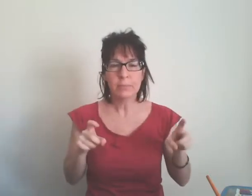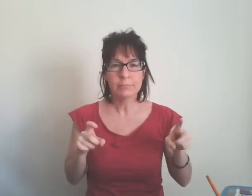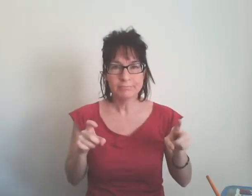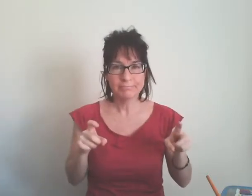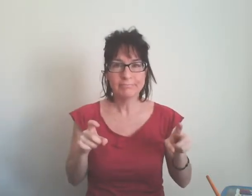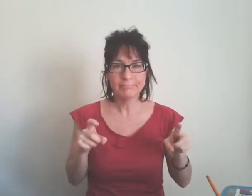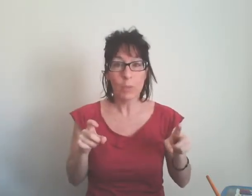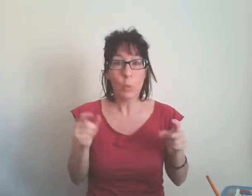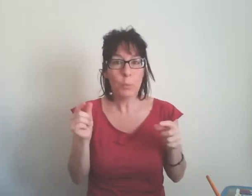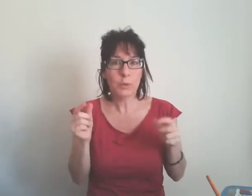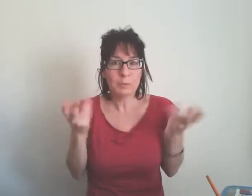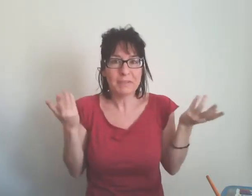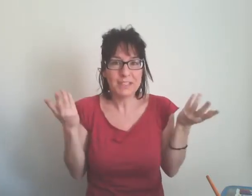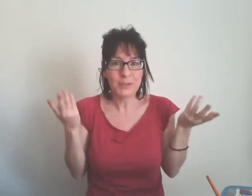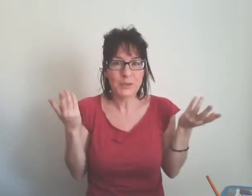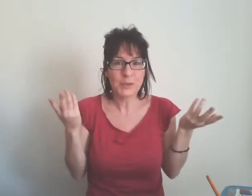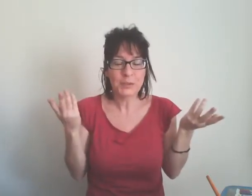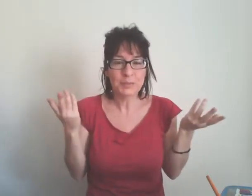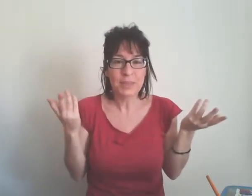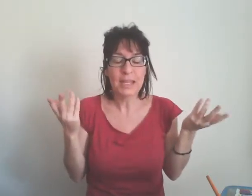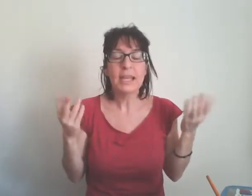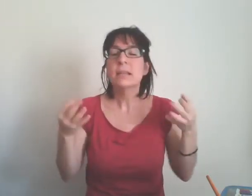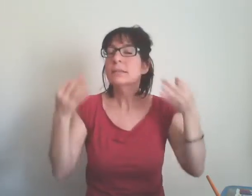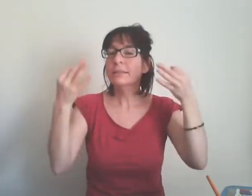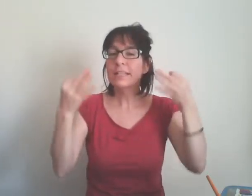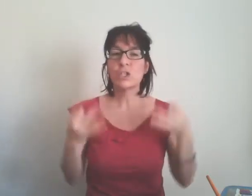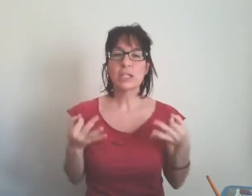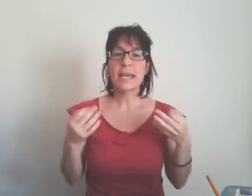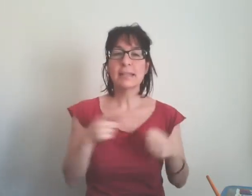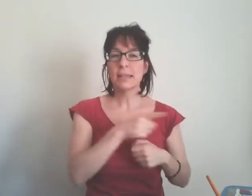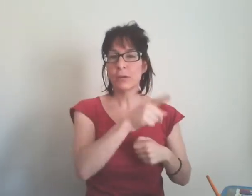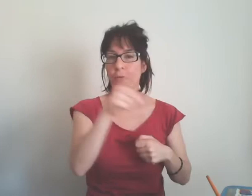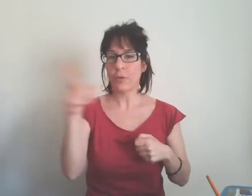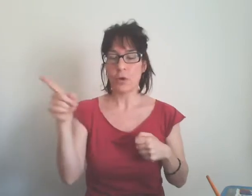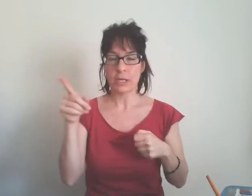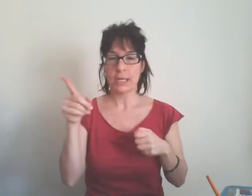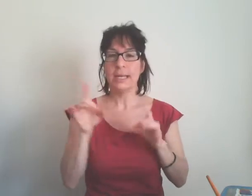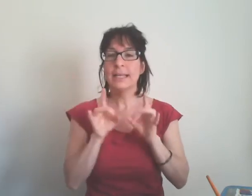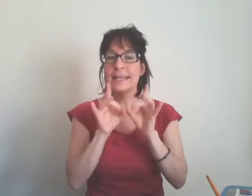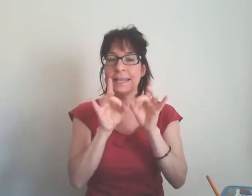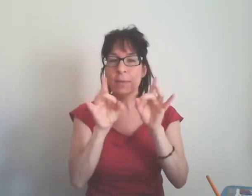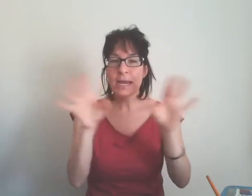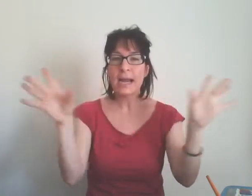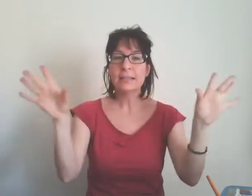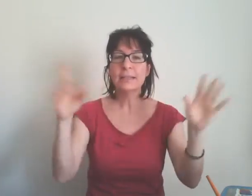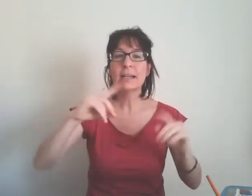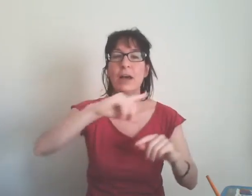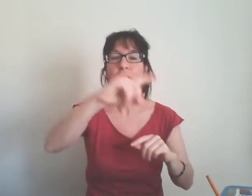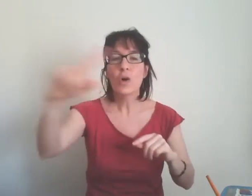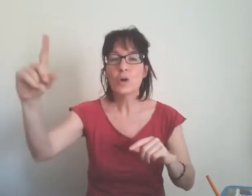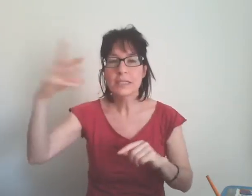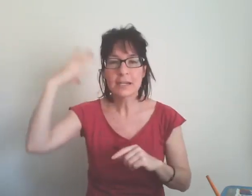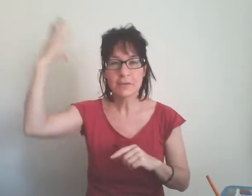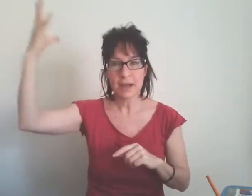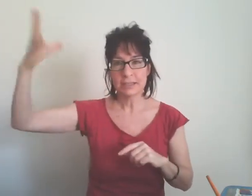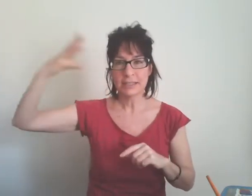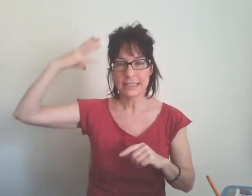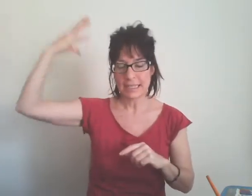un po spaventoso decidete voi liberate la vostra fantasia